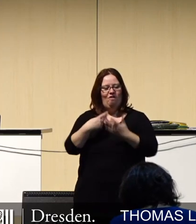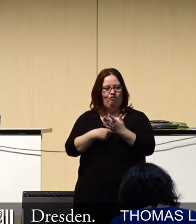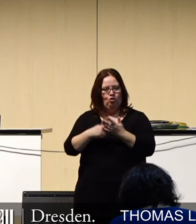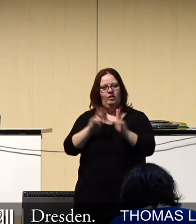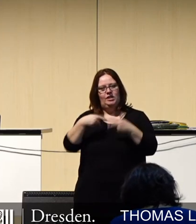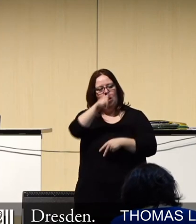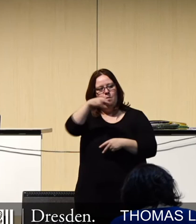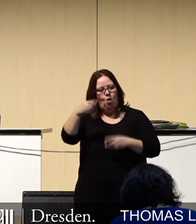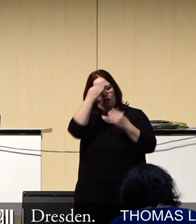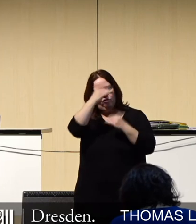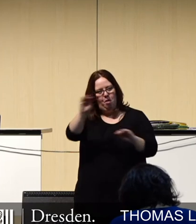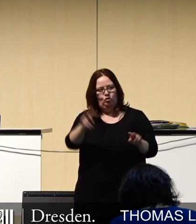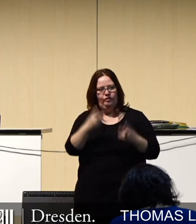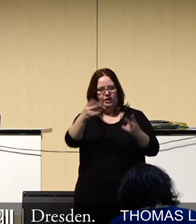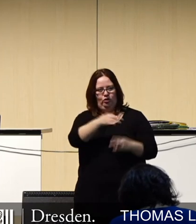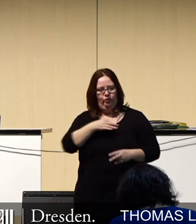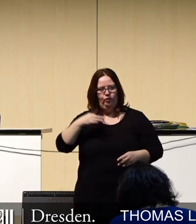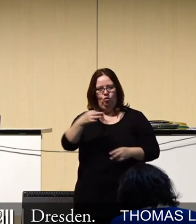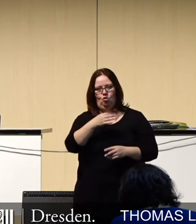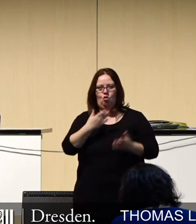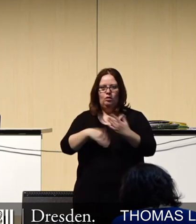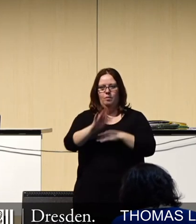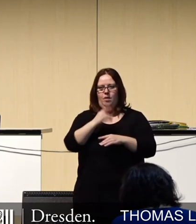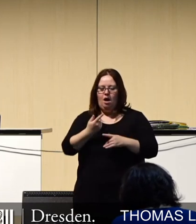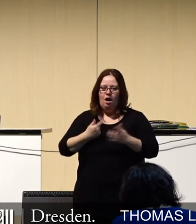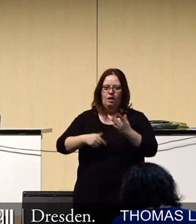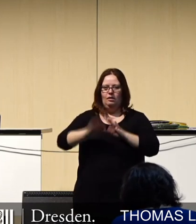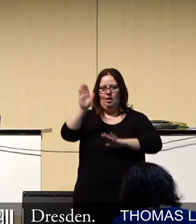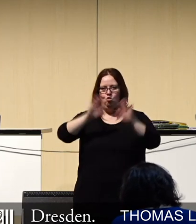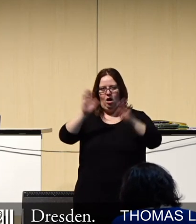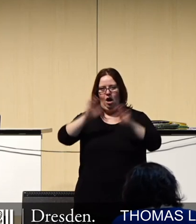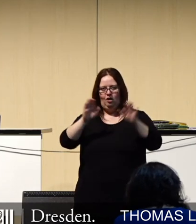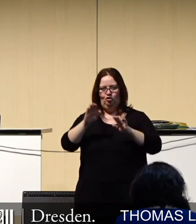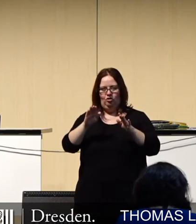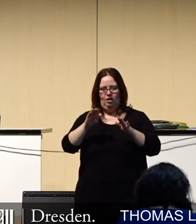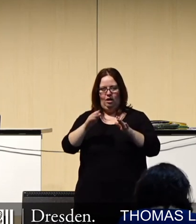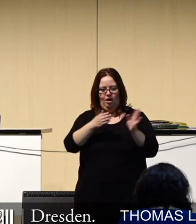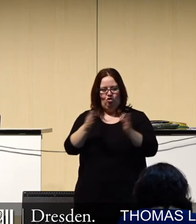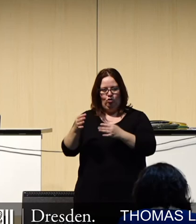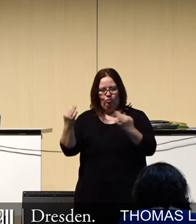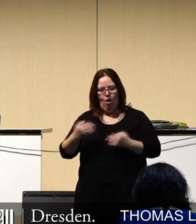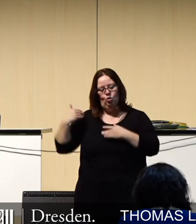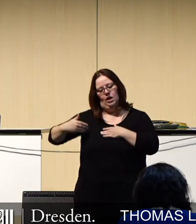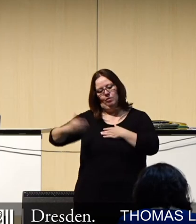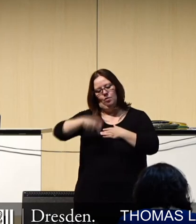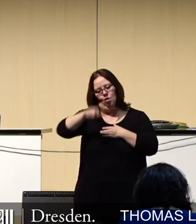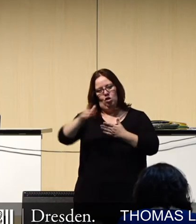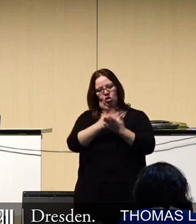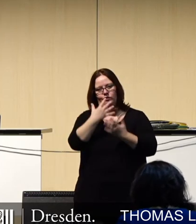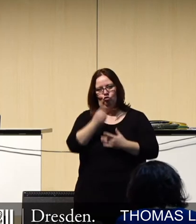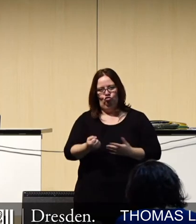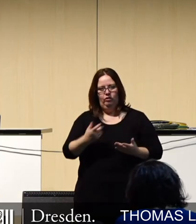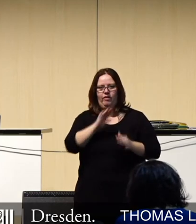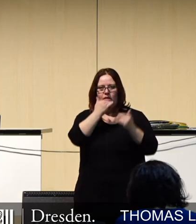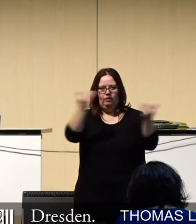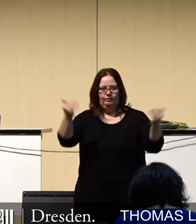umfassender Bürgerinformation begrüßen und weil wir uns für mehr direktdemokratische Elemente in der Politik und regelmäßig stattfindende Bürgerentscheide stark machen wollen.